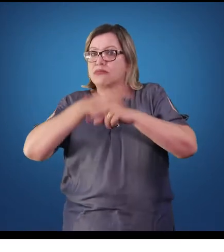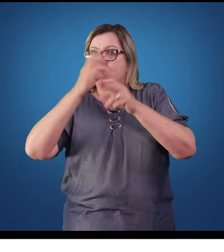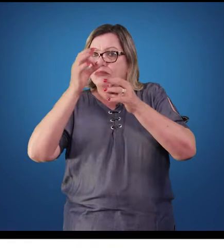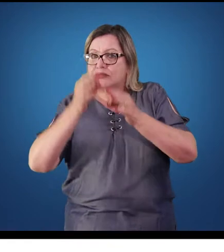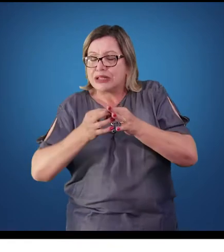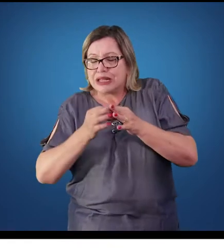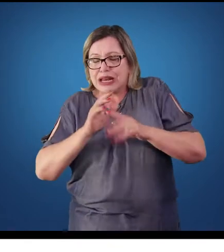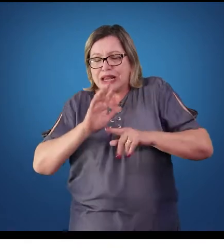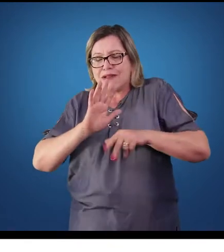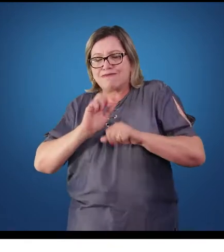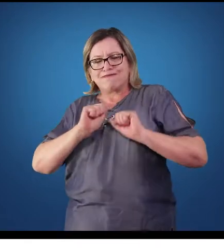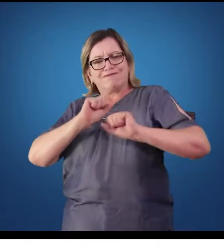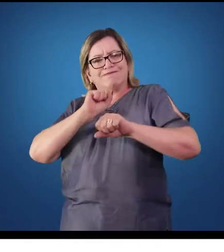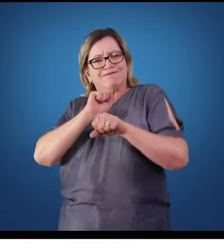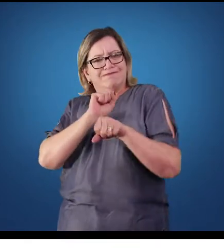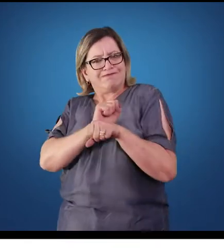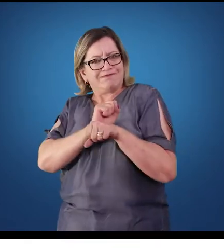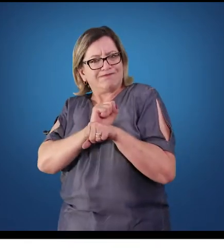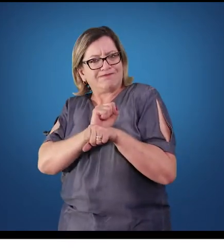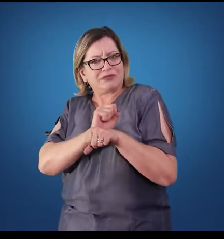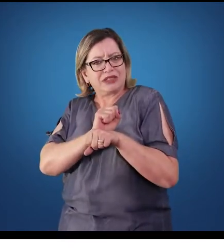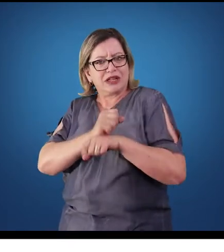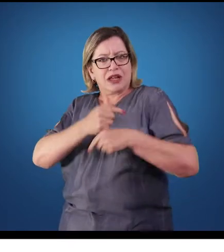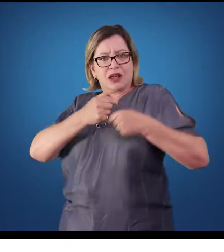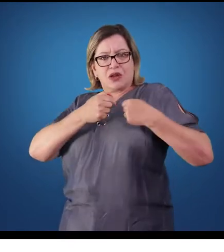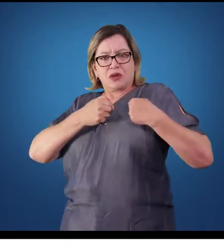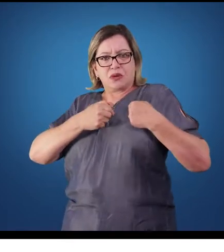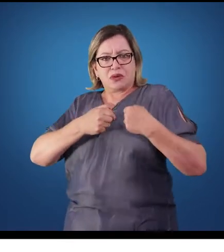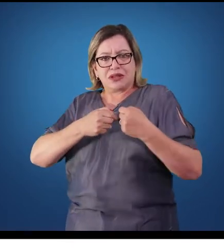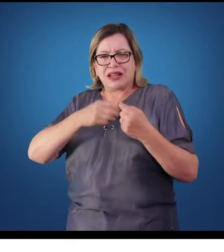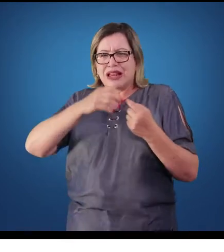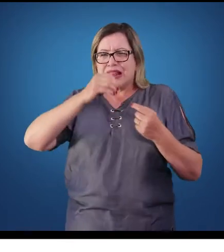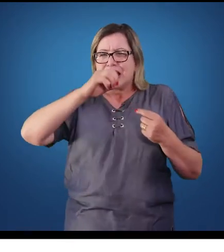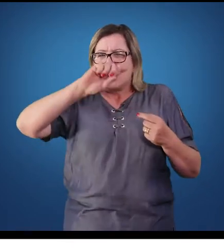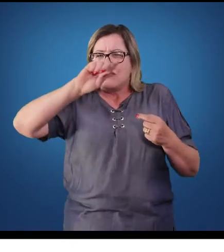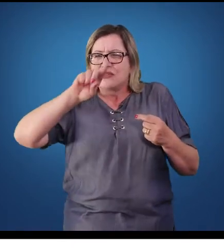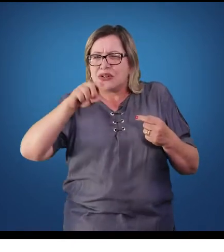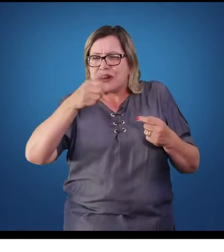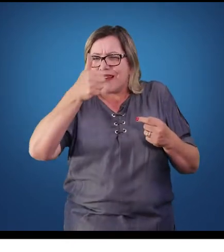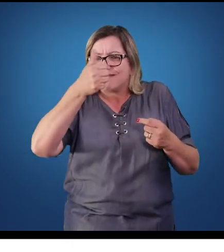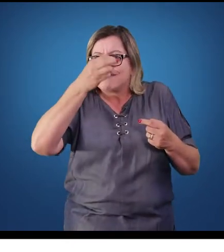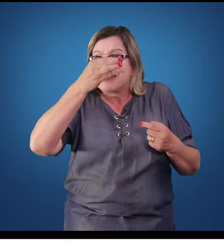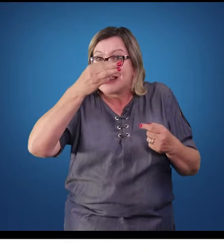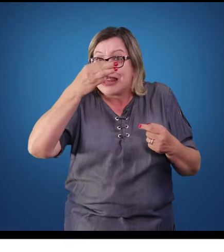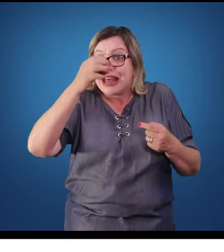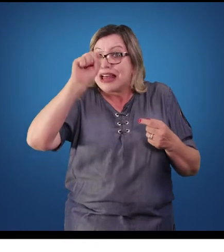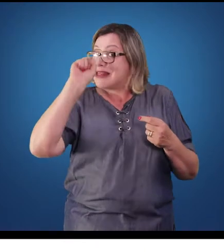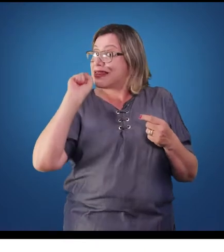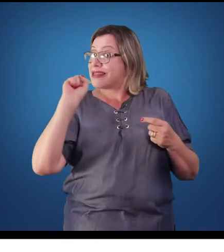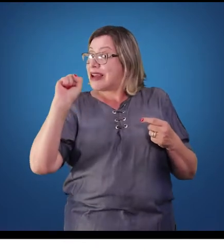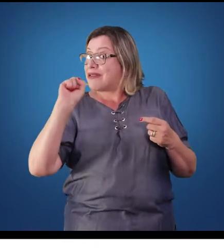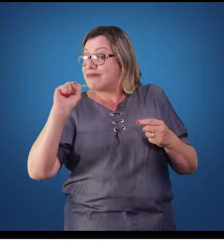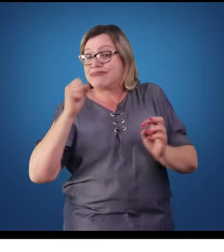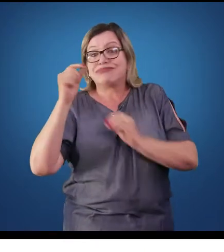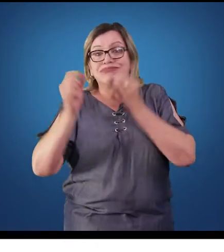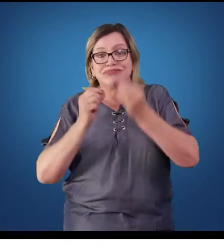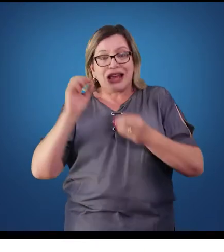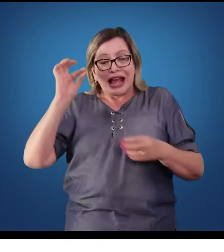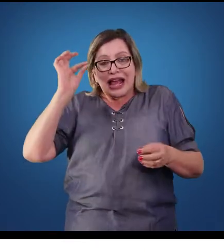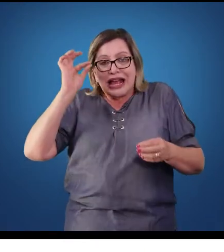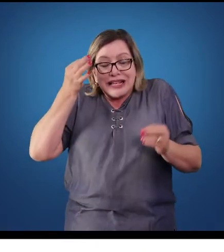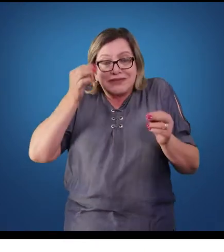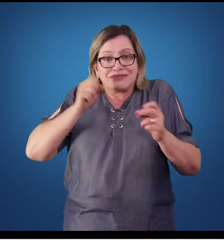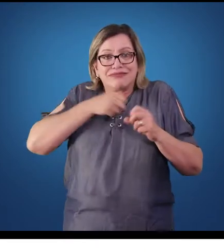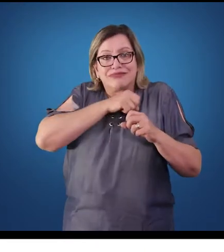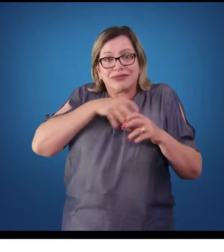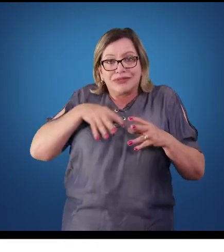retarda o estímulo ao redor de 0,13 segundos e essas que são transmitidos, então, para